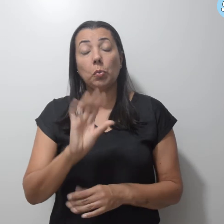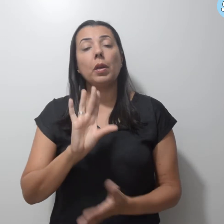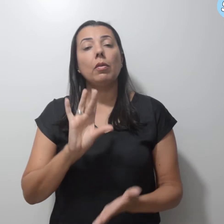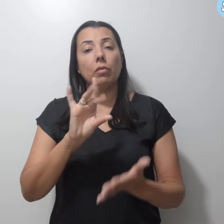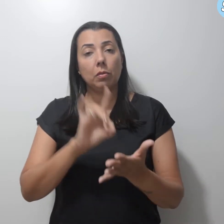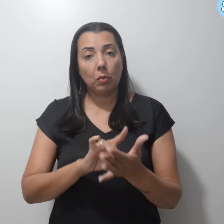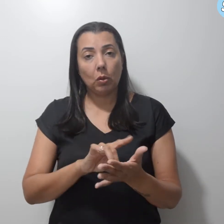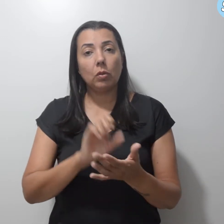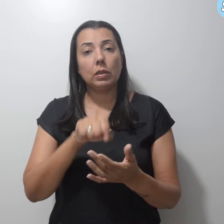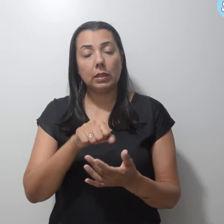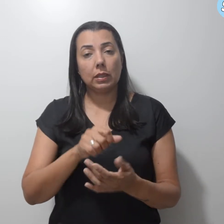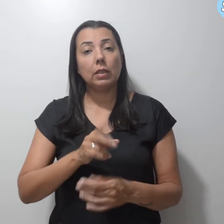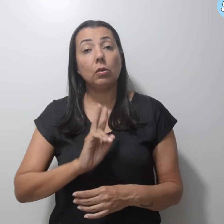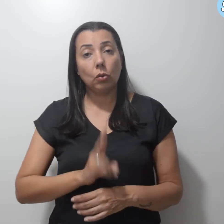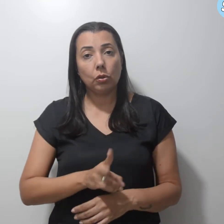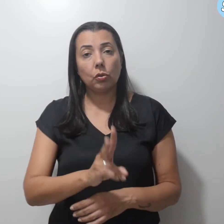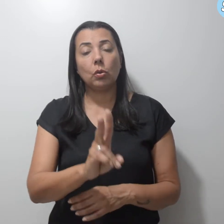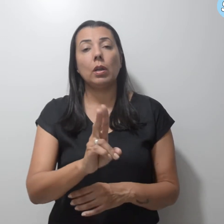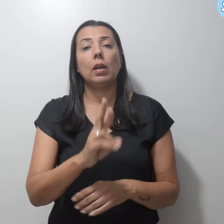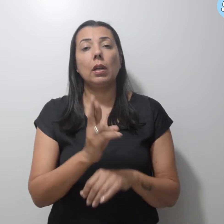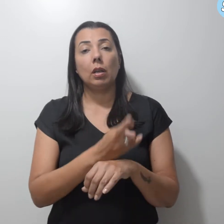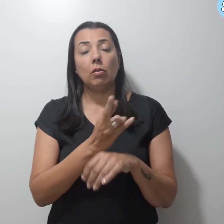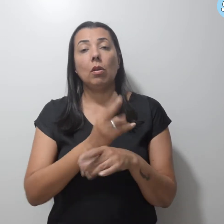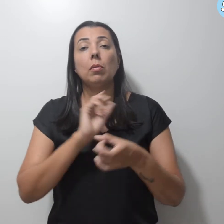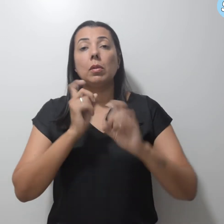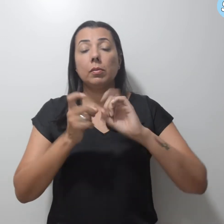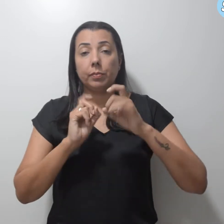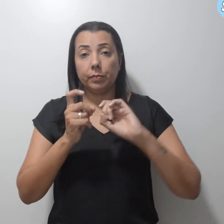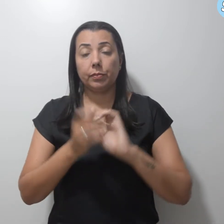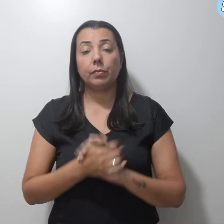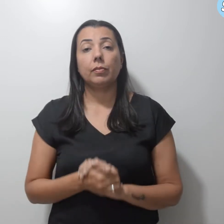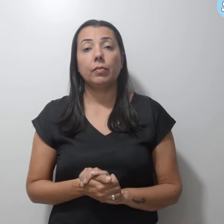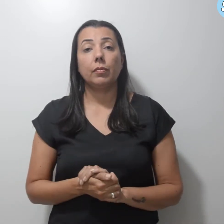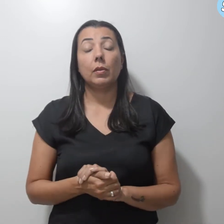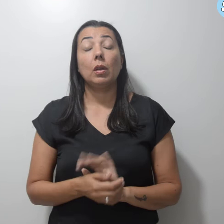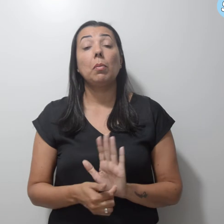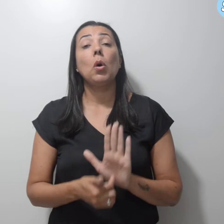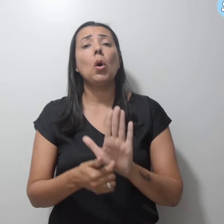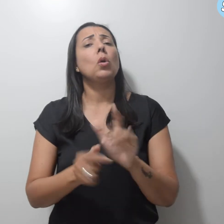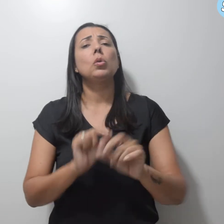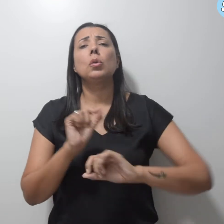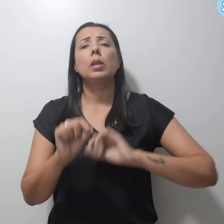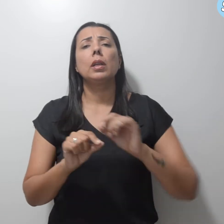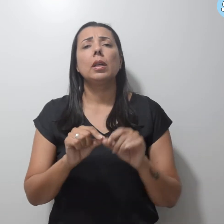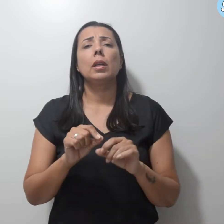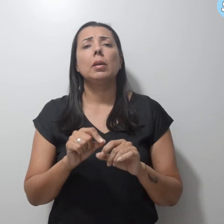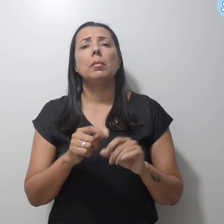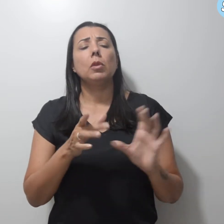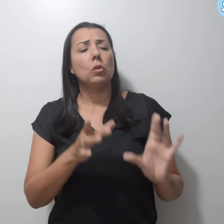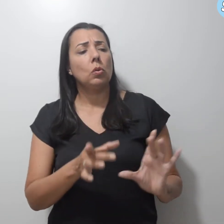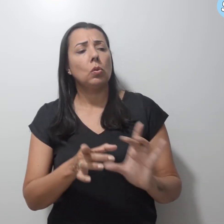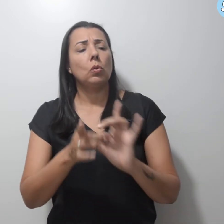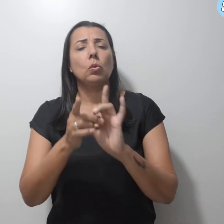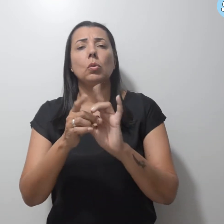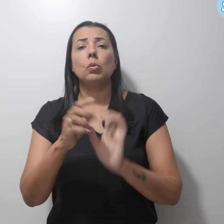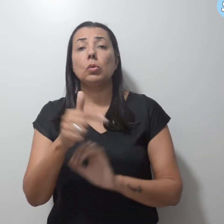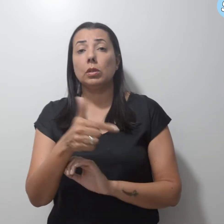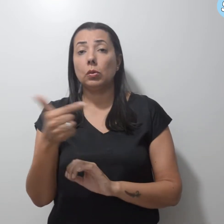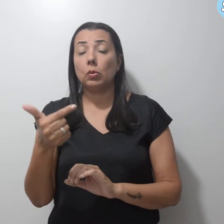irá tocar a reforma administrativa, sinalizando para as alianças no segundo turno, na